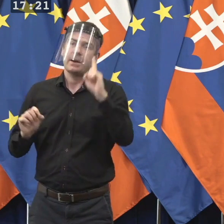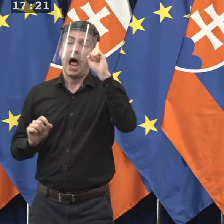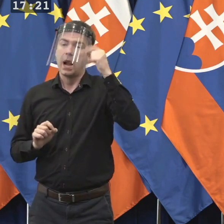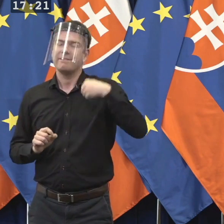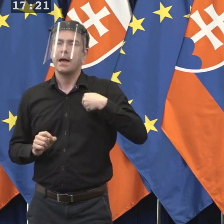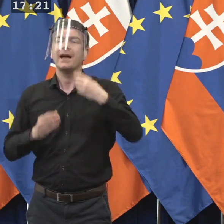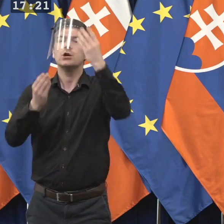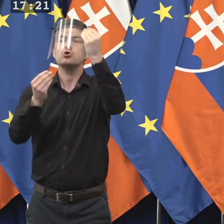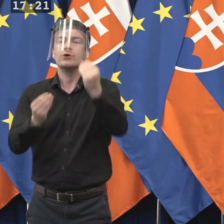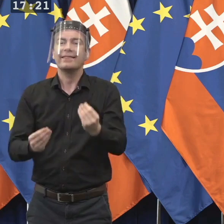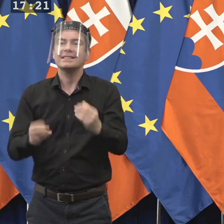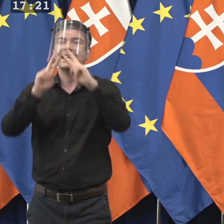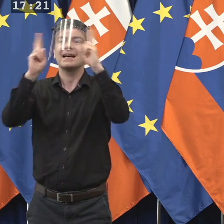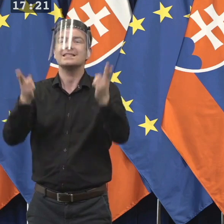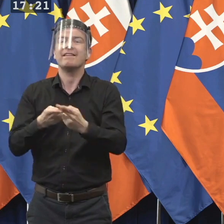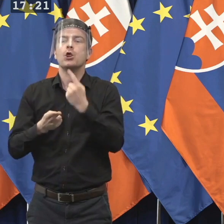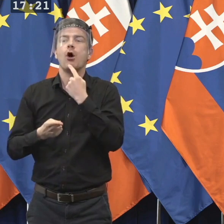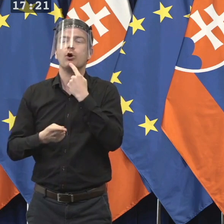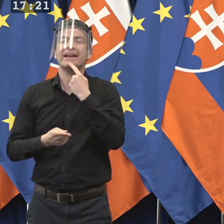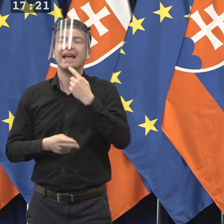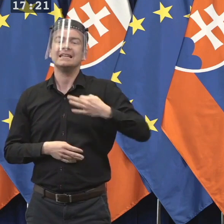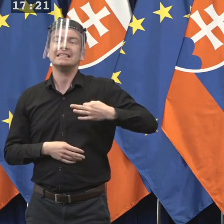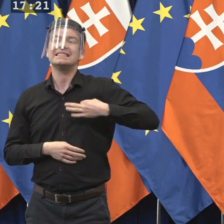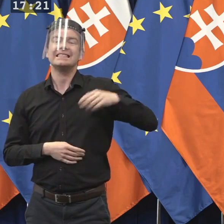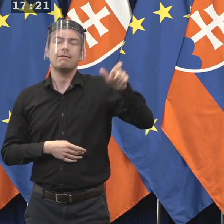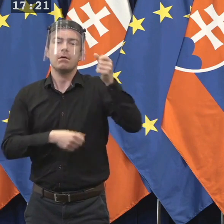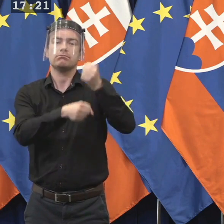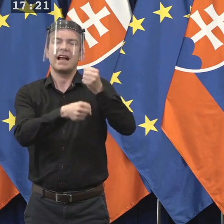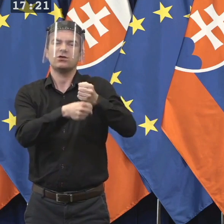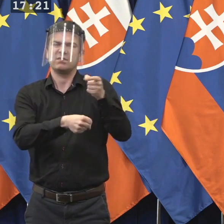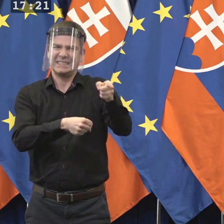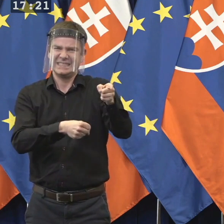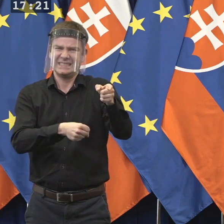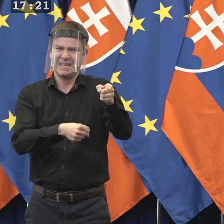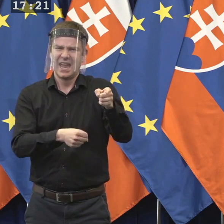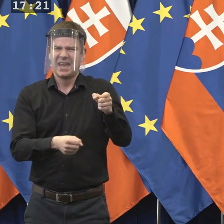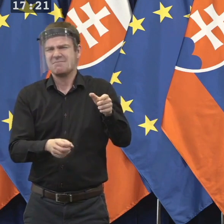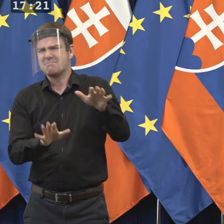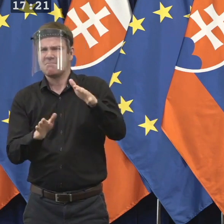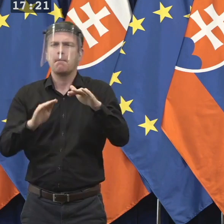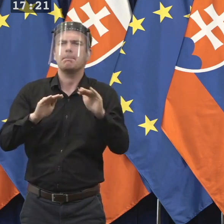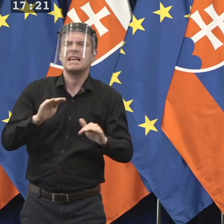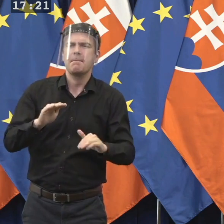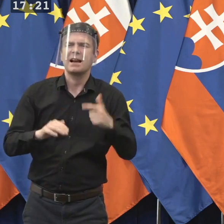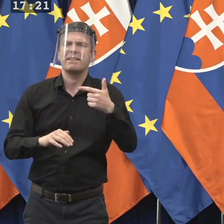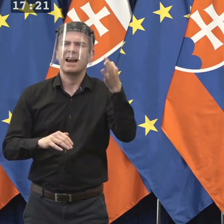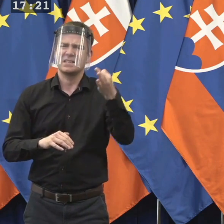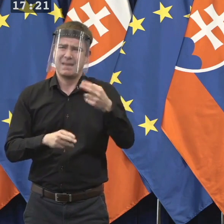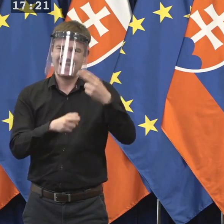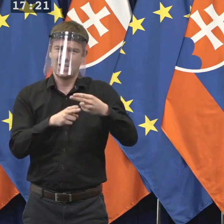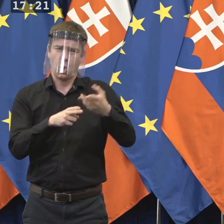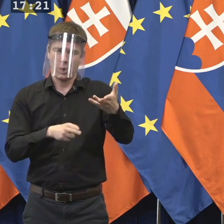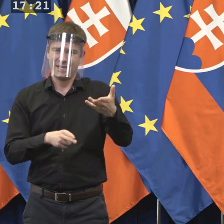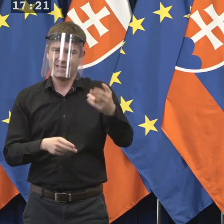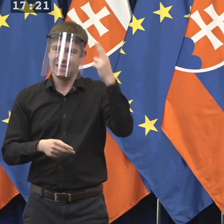pracovníci. Čiže to by som úplne nepoužíval ako argument. Majú pocit, že oni sú vlastne v sterilnom prostredí, lebo sú v tej domácnosti a tým